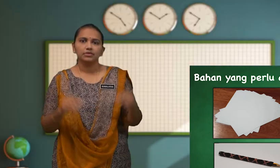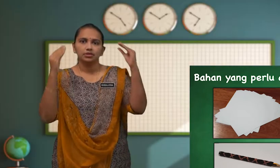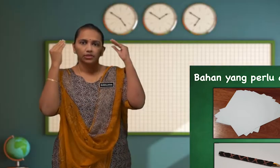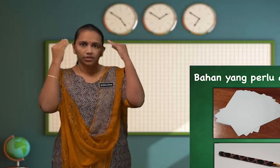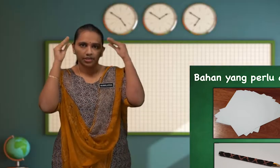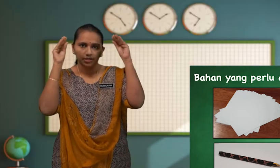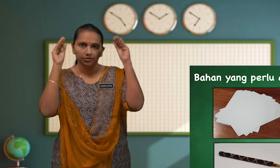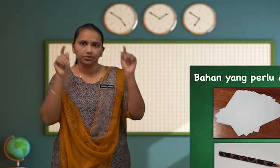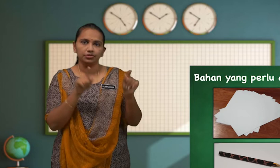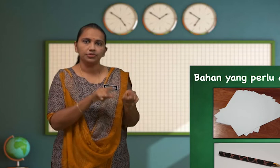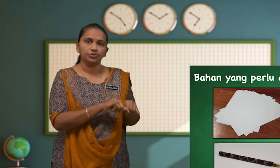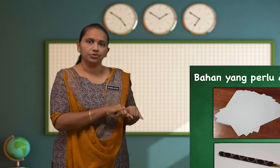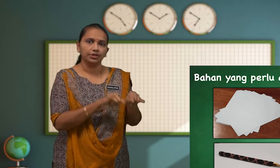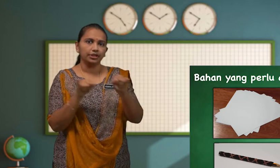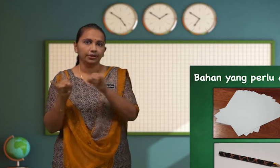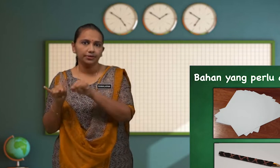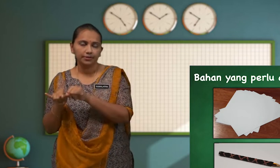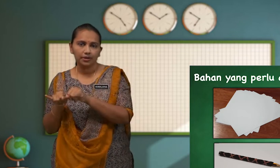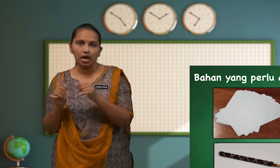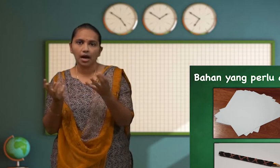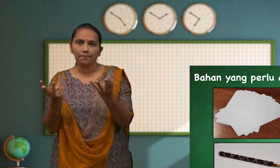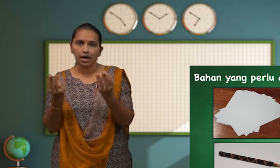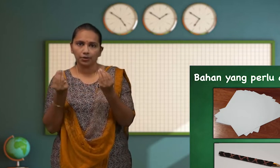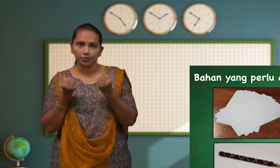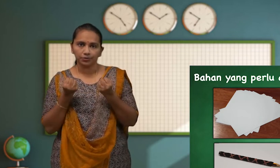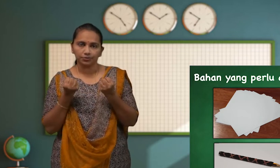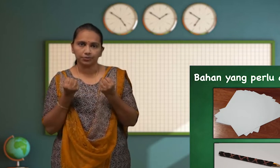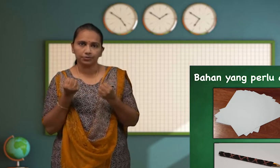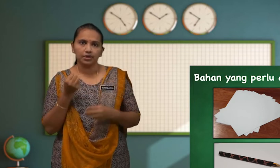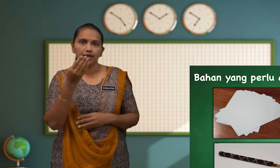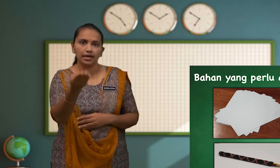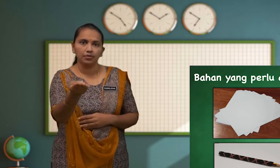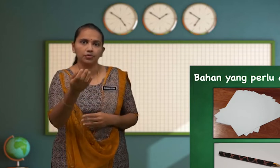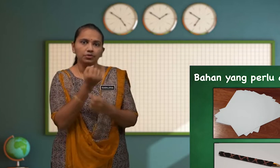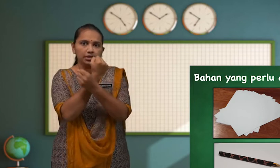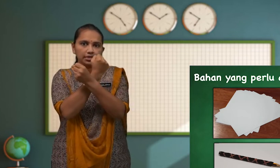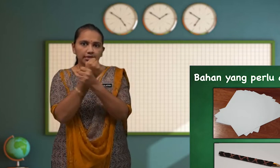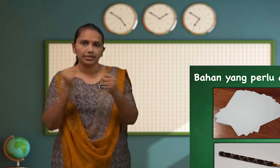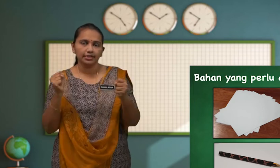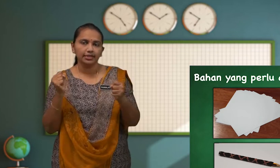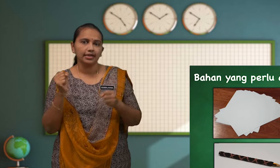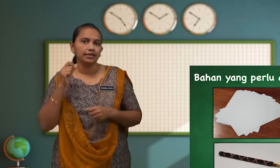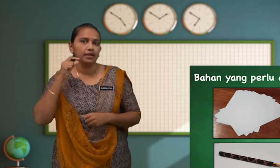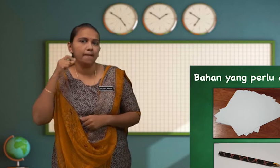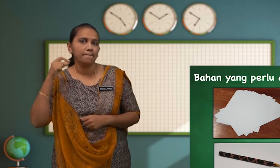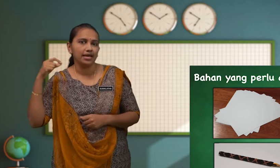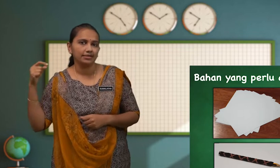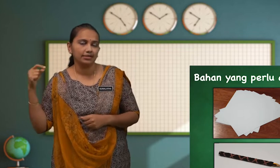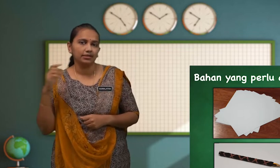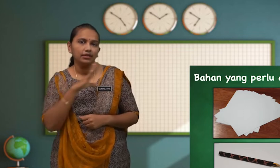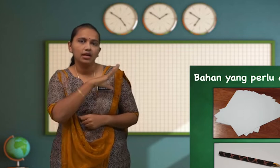Cikgu juga mahu kamu sediakan pensel